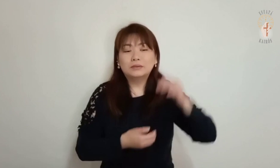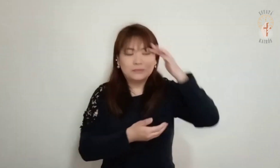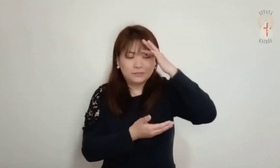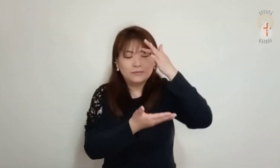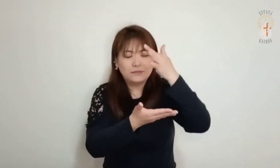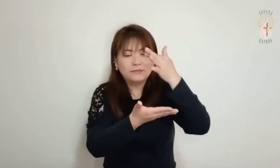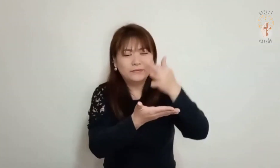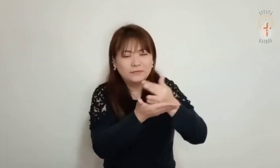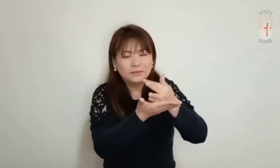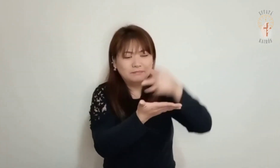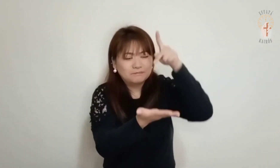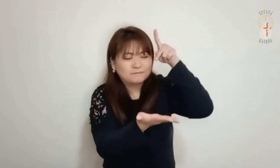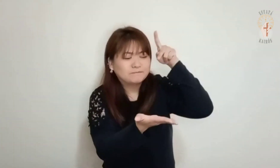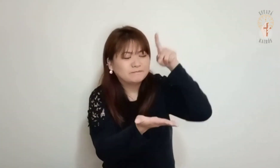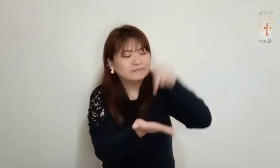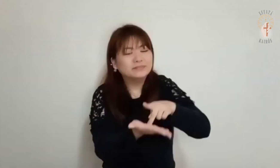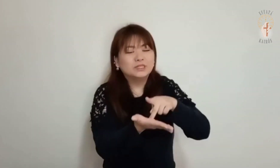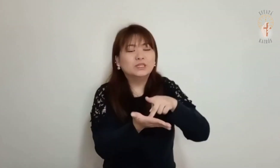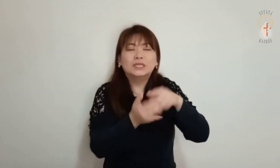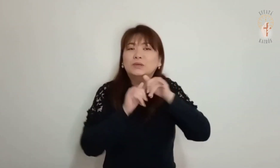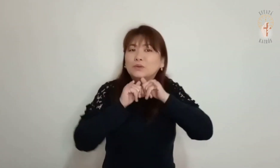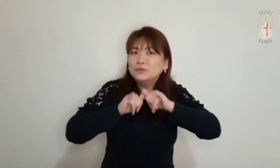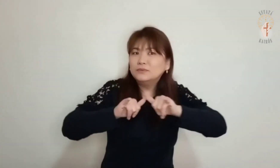Merece fé esta palavra